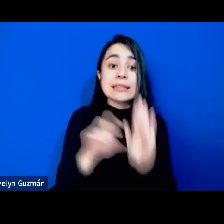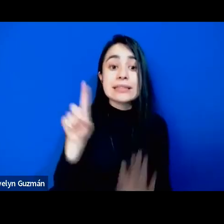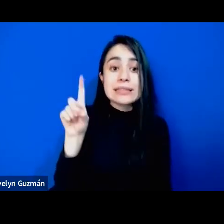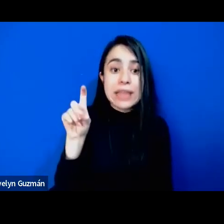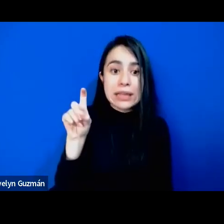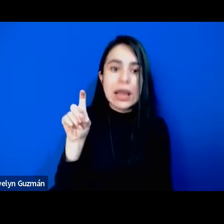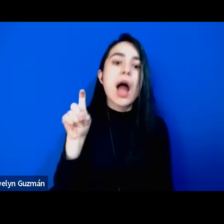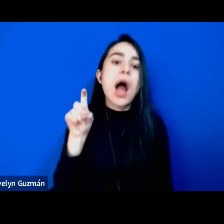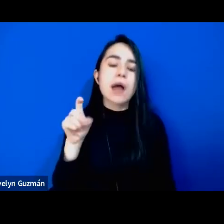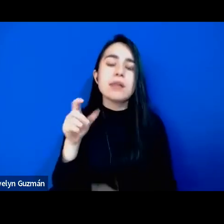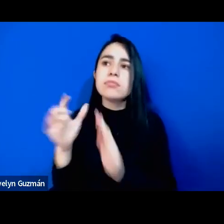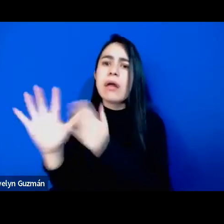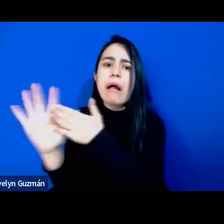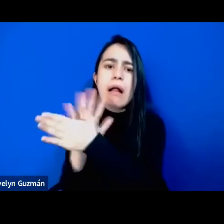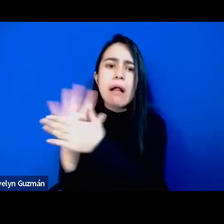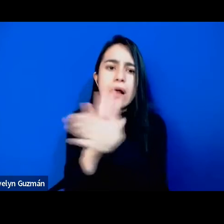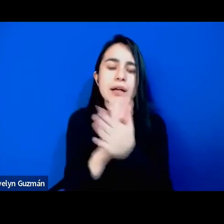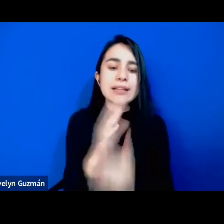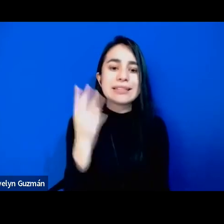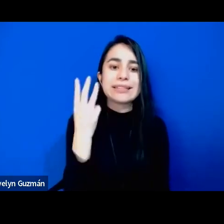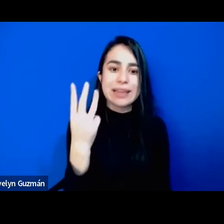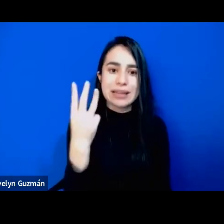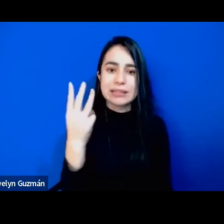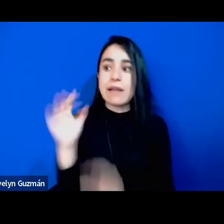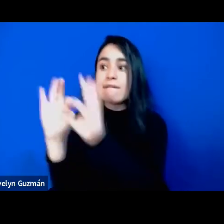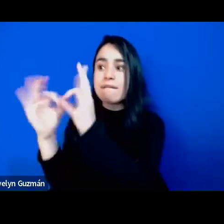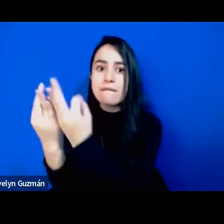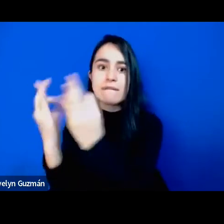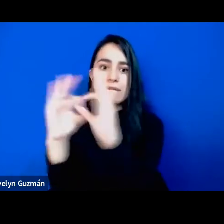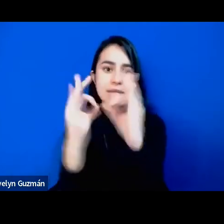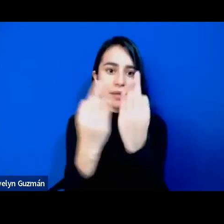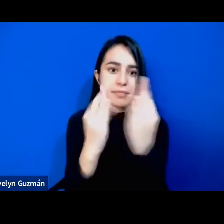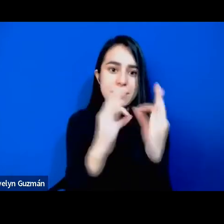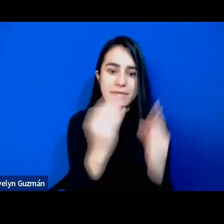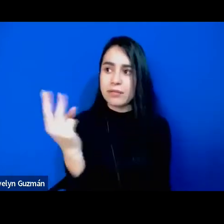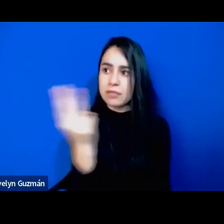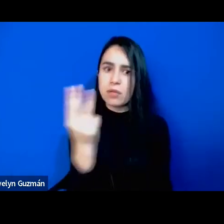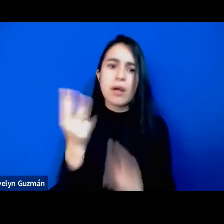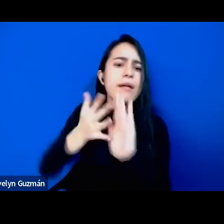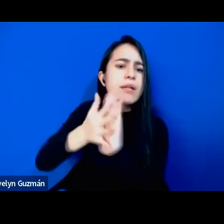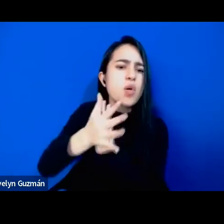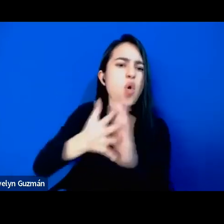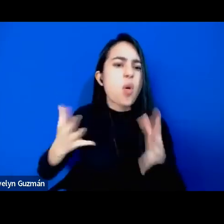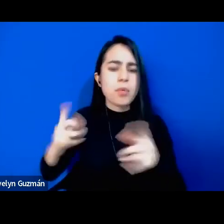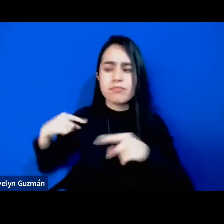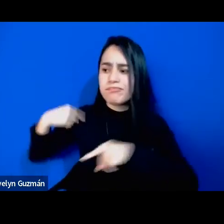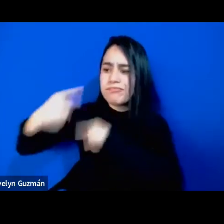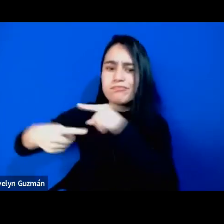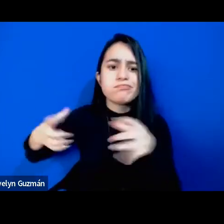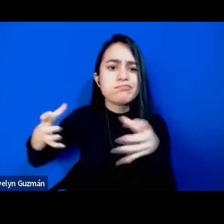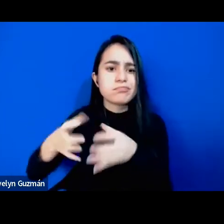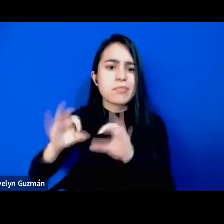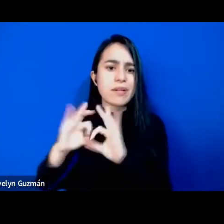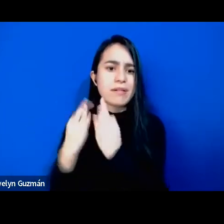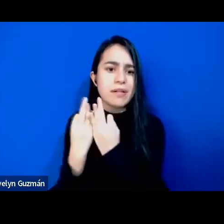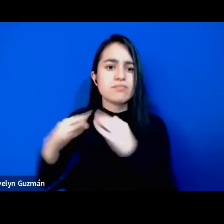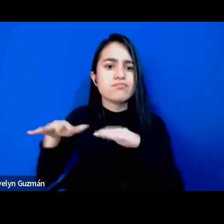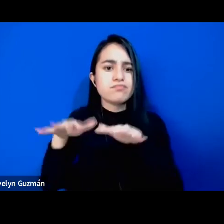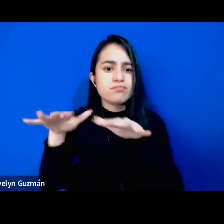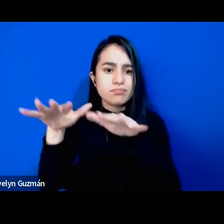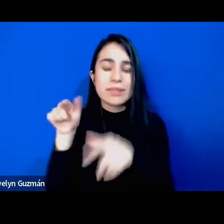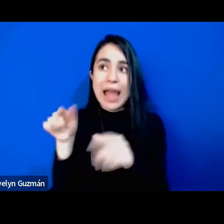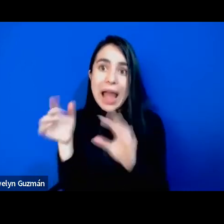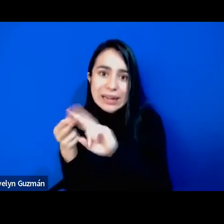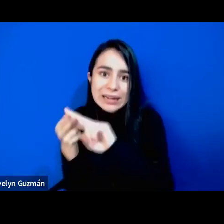relatos de movilidad social viendo a tres familias y cómo bueno en clave interseccional y cómo